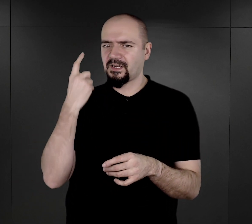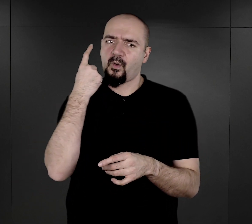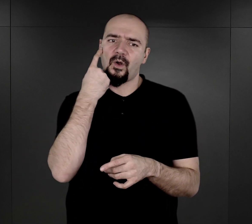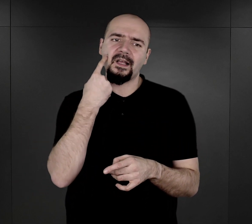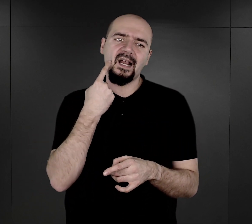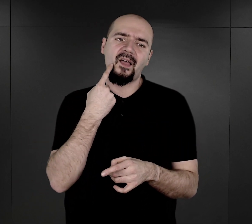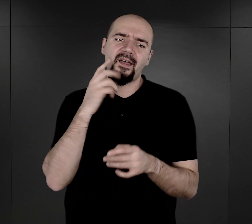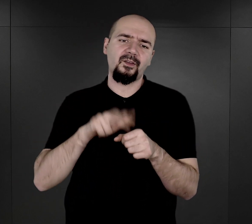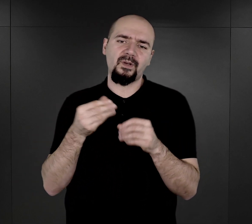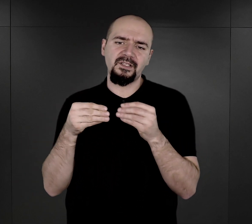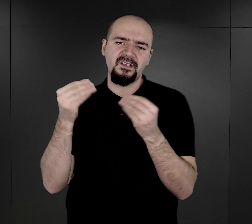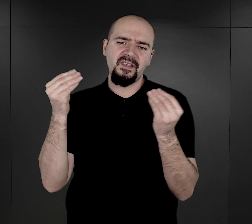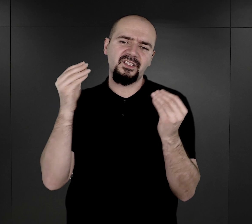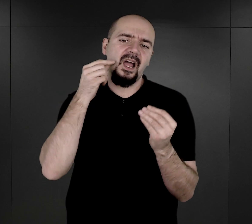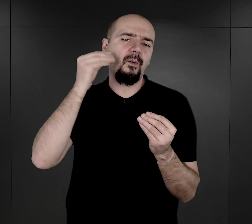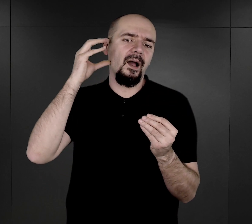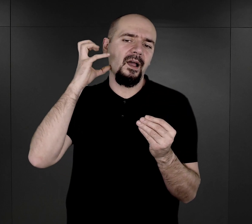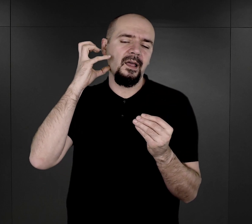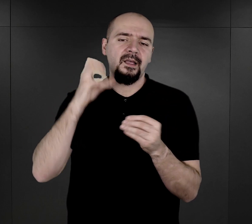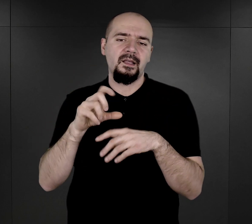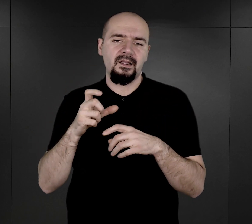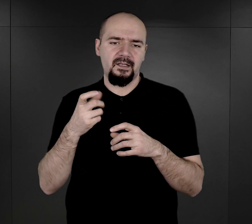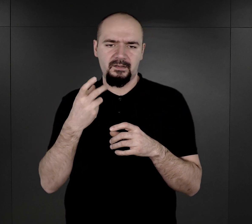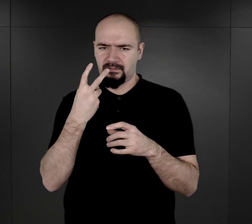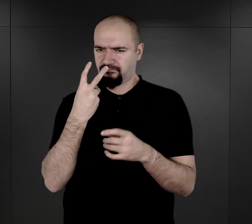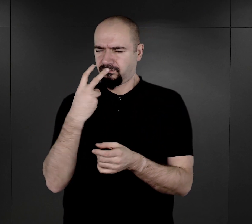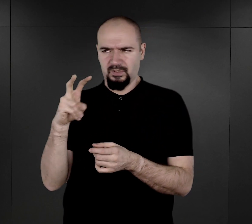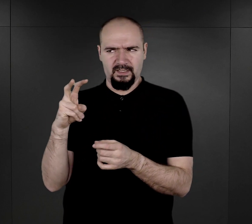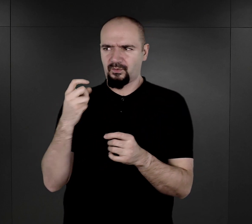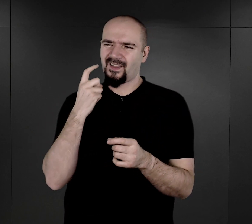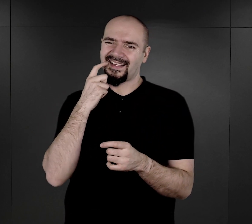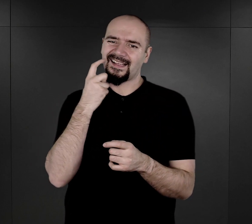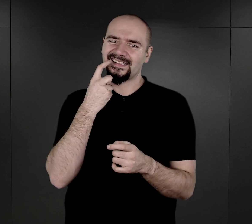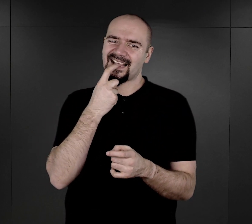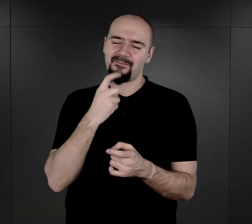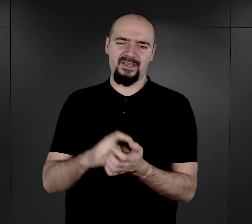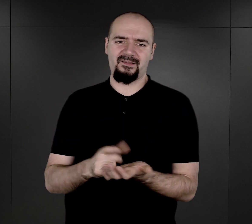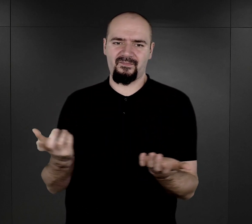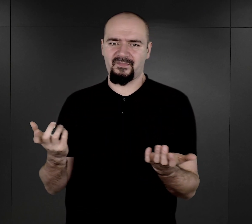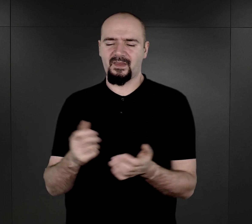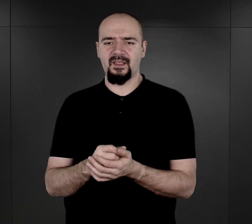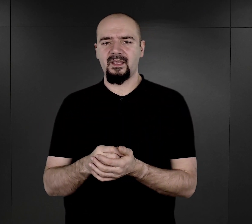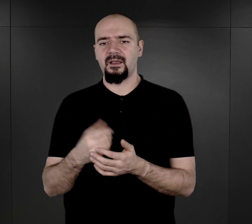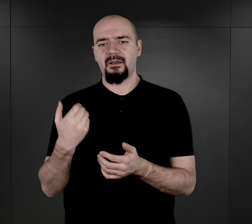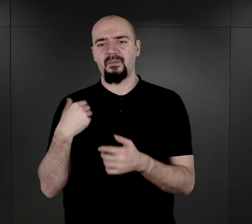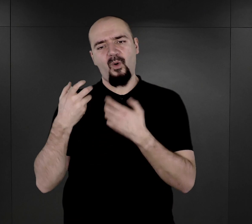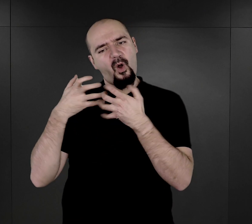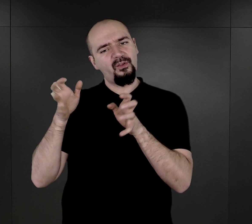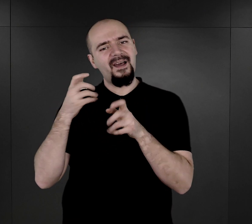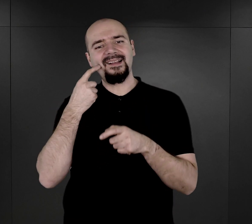powiększała, powodując, że widoczne były dziąsła, widoczne były zęby. Ta rana